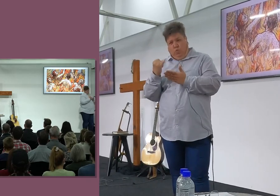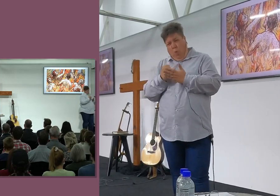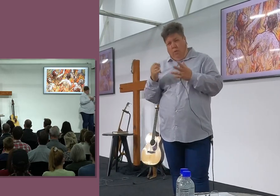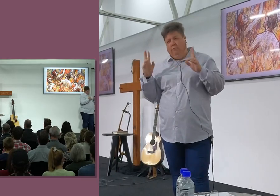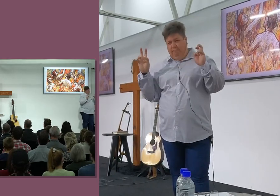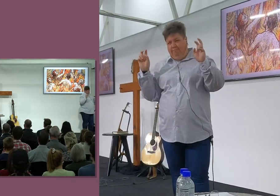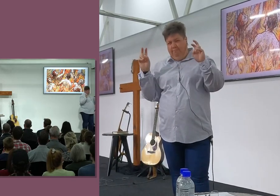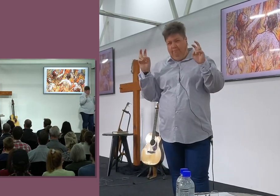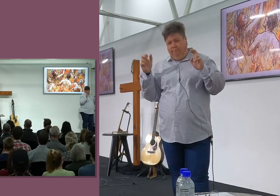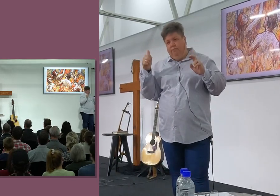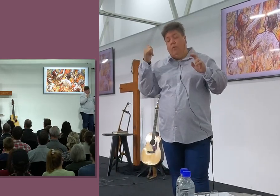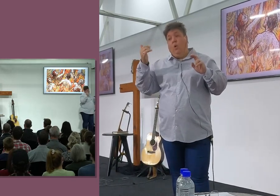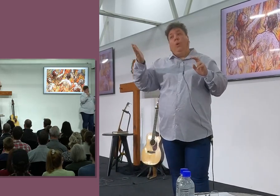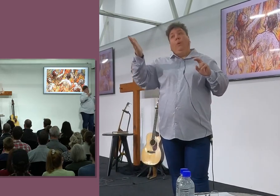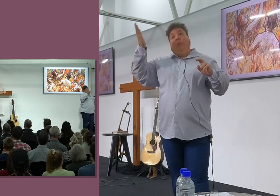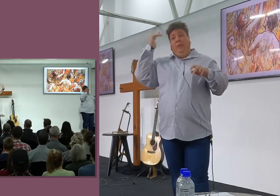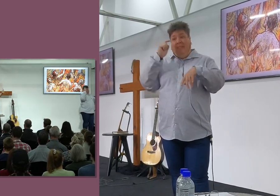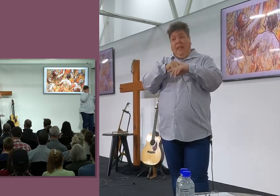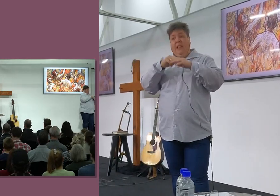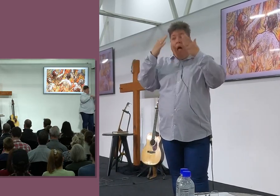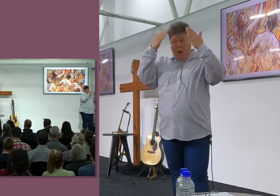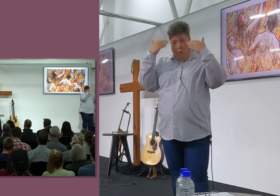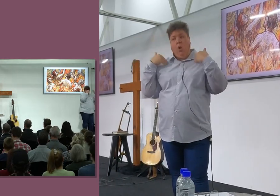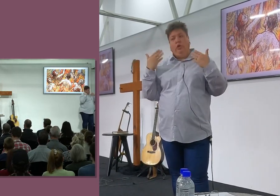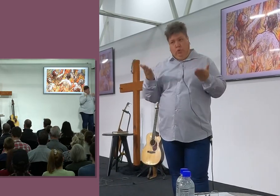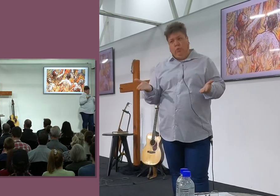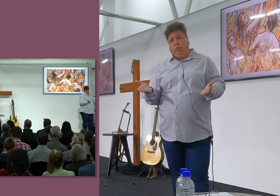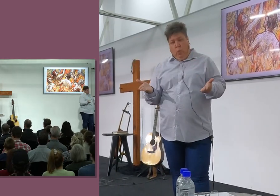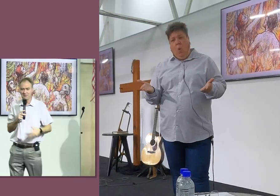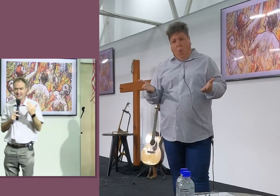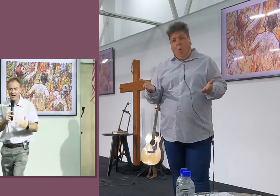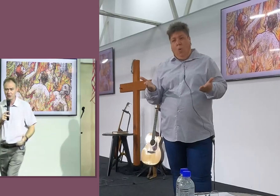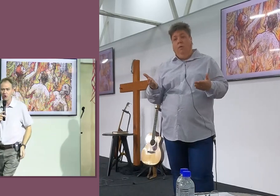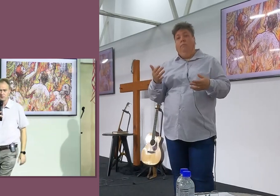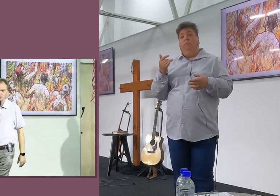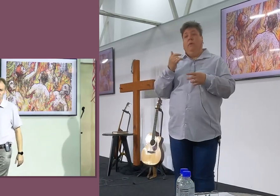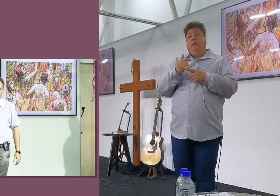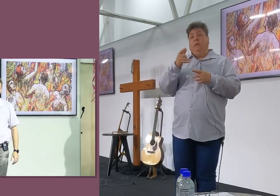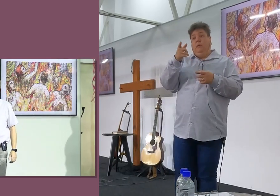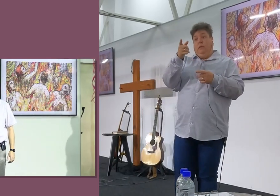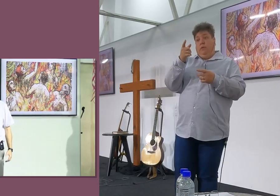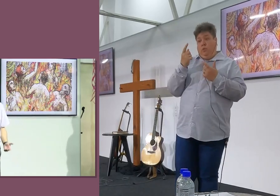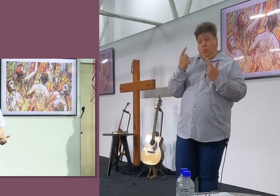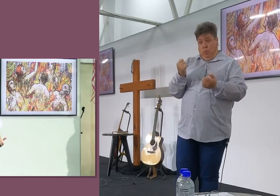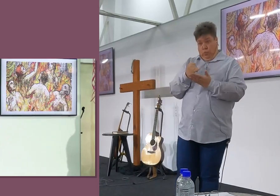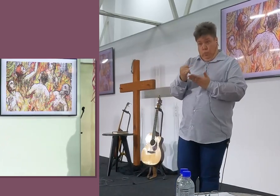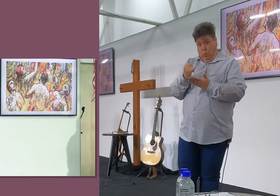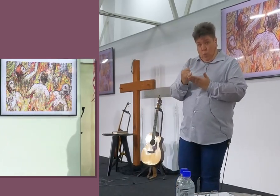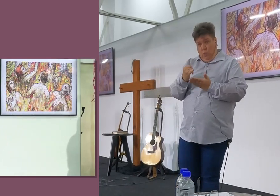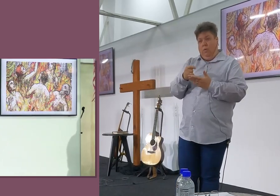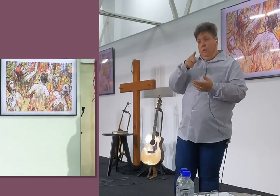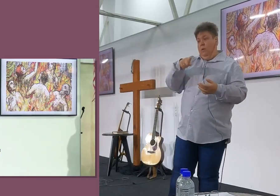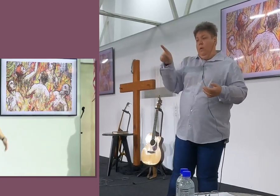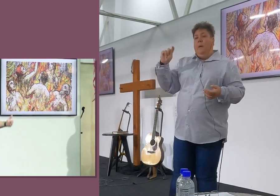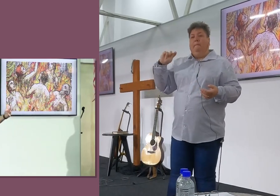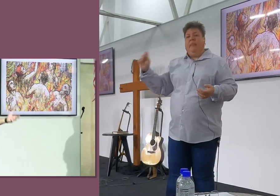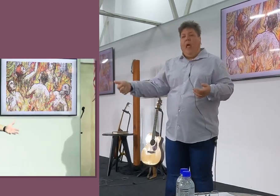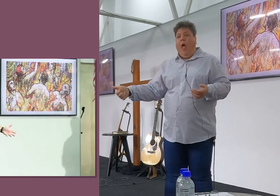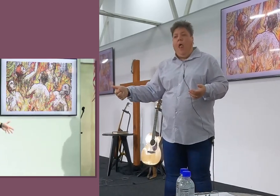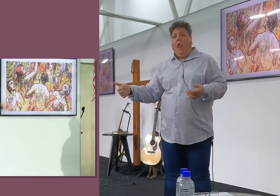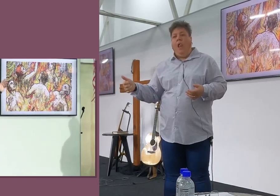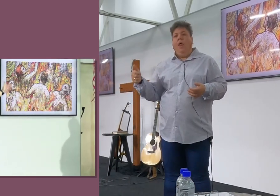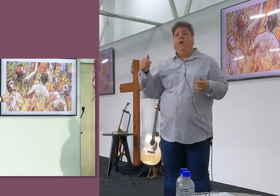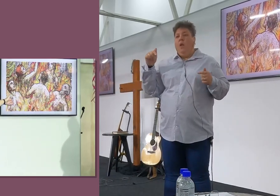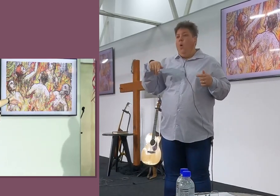Jy kom, En die katholieke het gedoen, Hulle letterlijk gedoen, En hulle het achtergekom, Die mense houd toe op zonde doen, Want dit is net jy eenvoudig te dier, Om zonde te doen, Want dit is soos